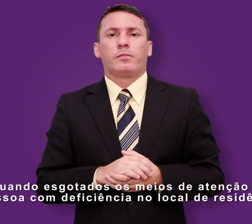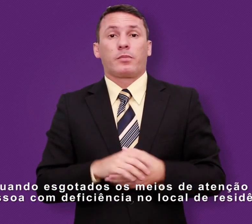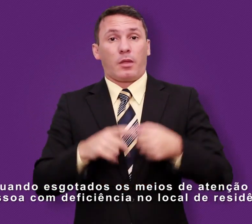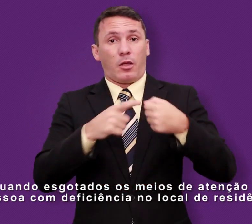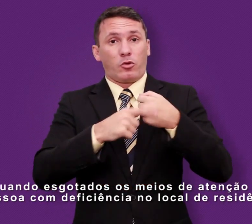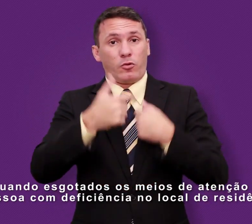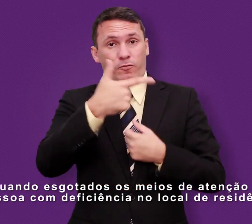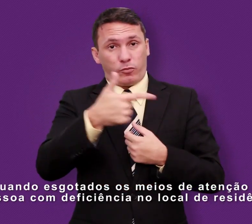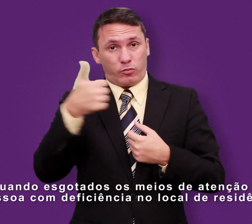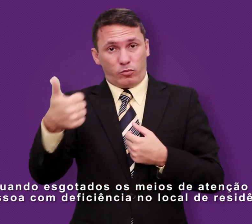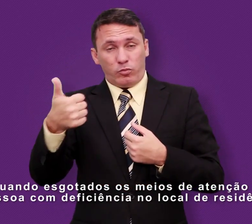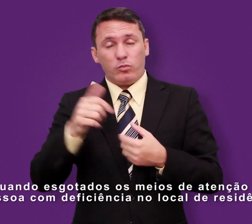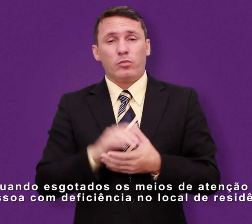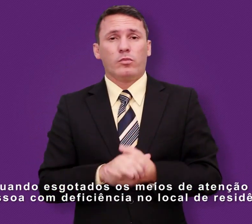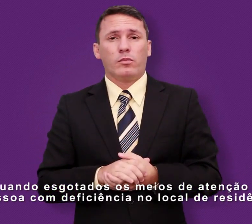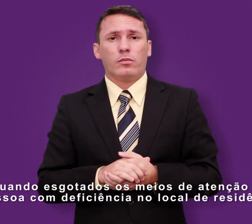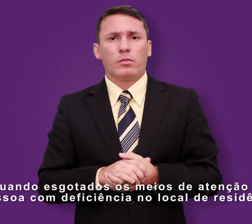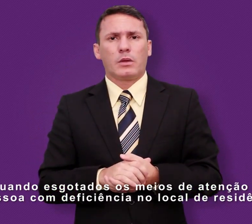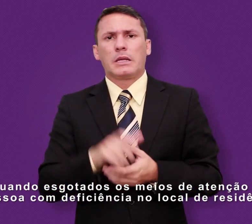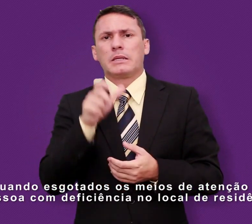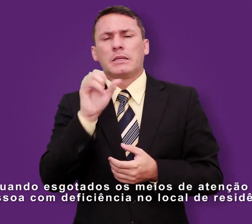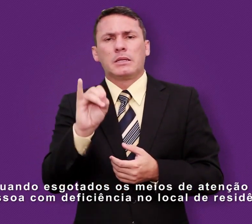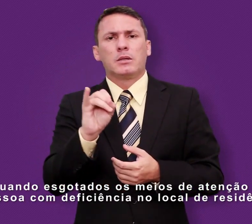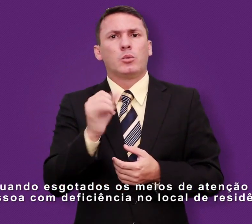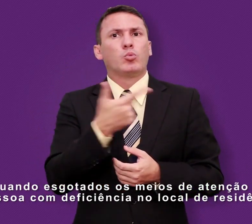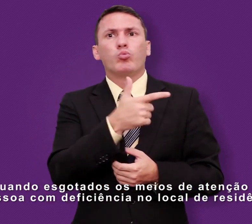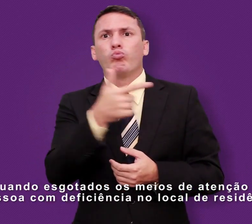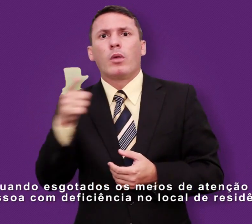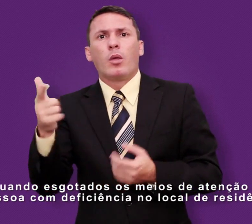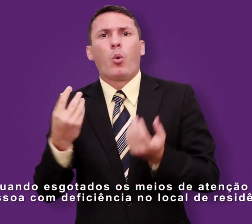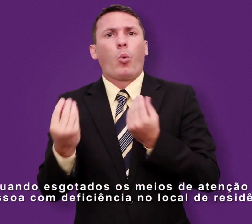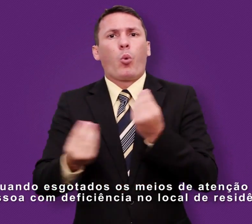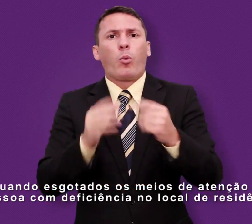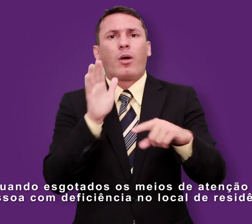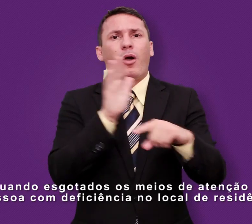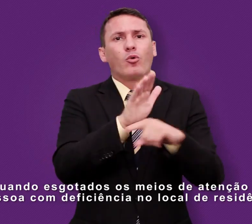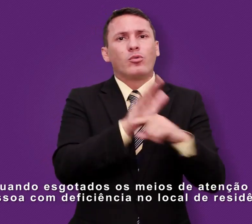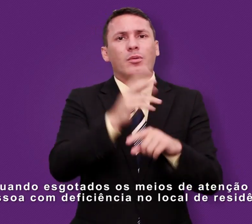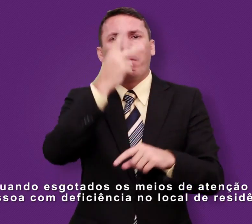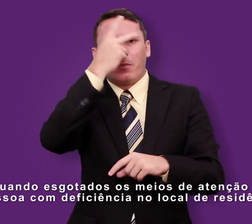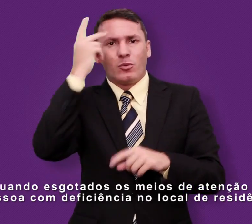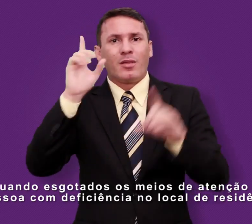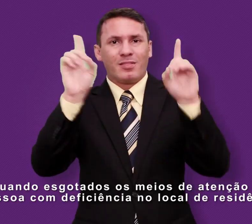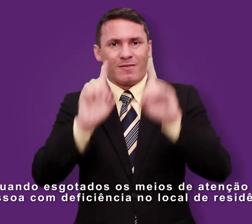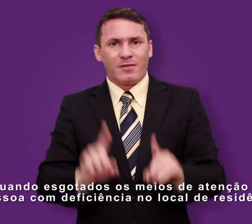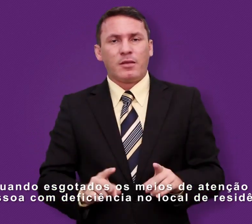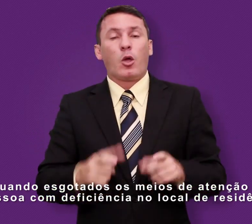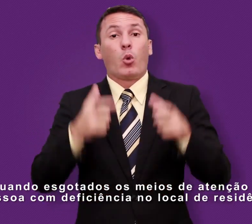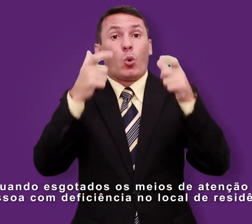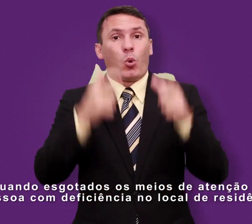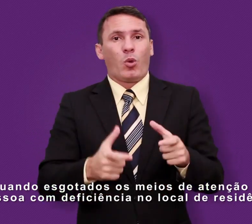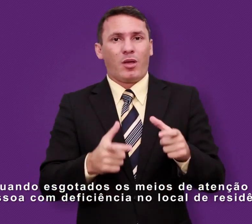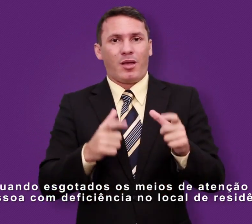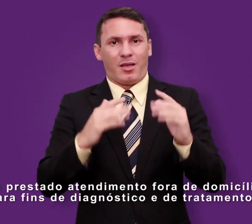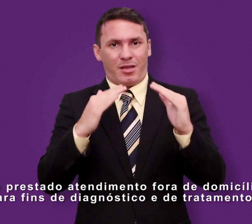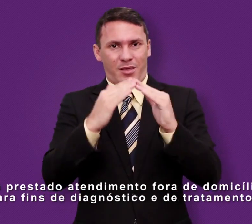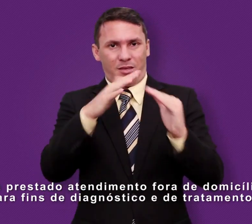21. Quando esgotados os meios de atenção à saúde da pessoa com deficiência no local de residência, será